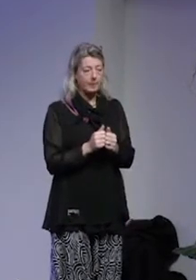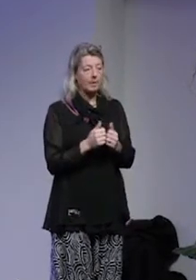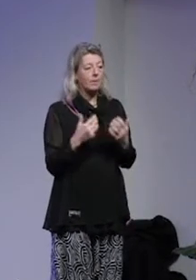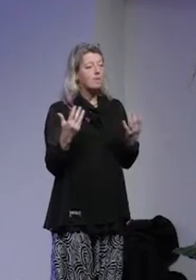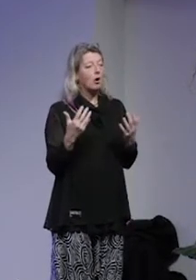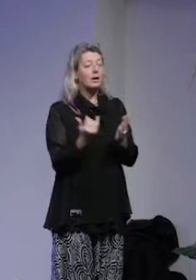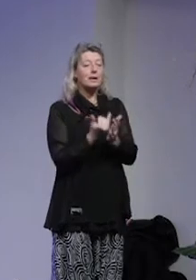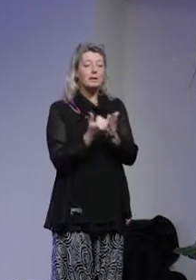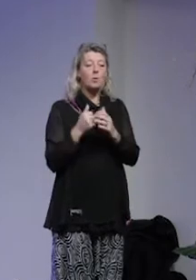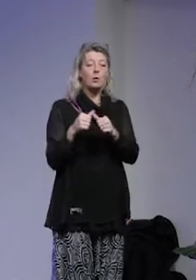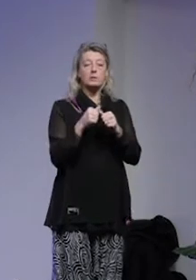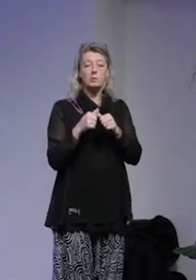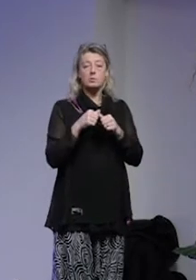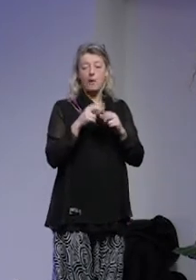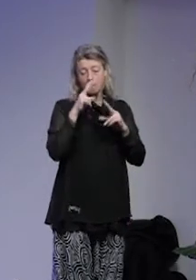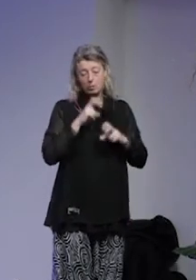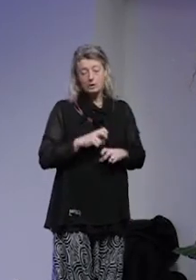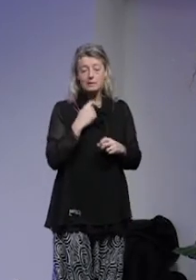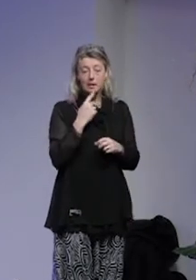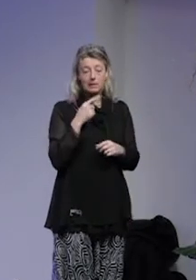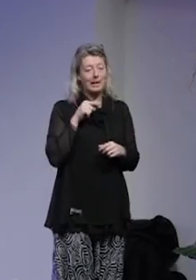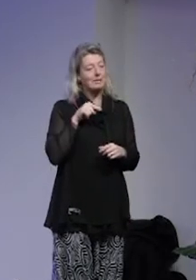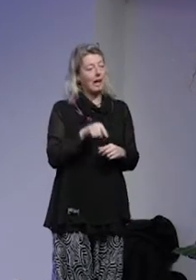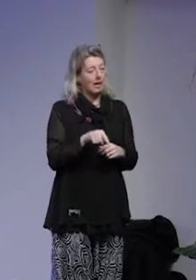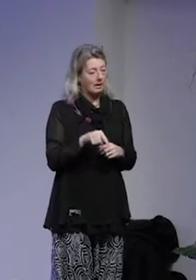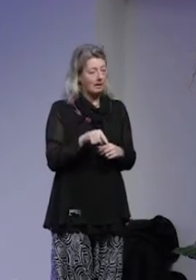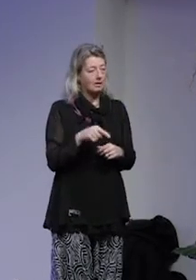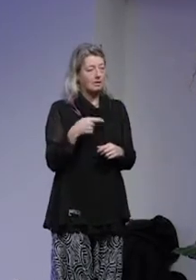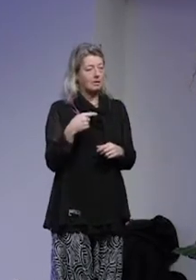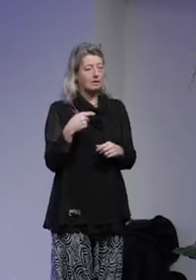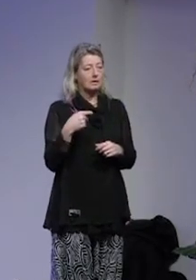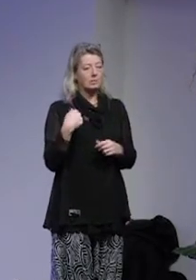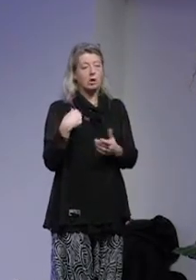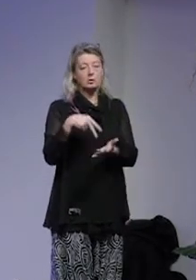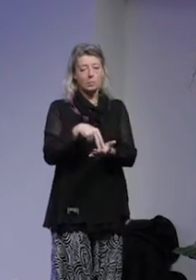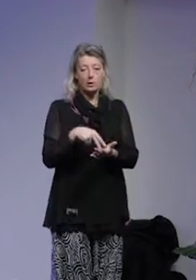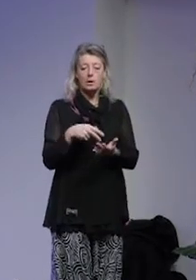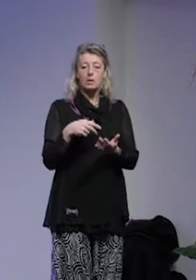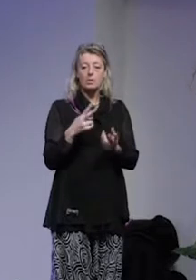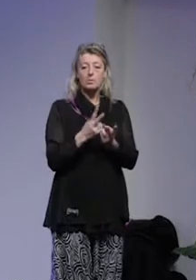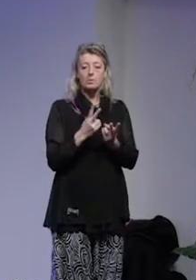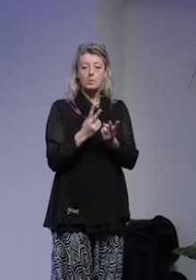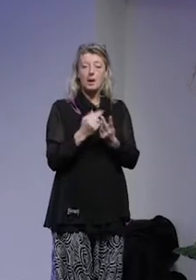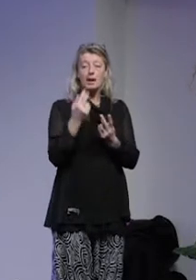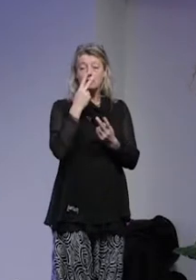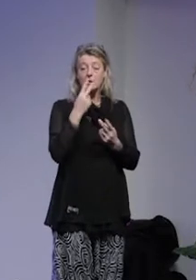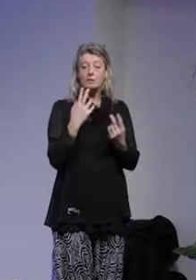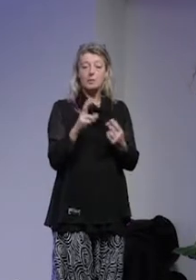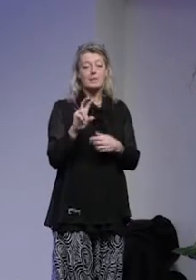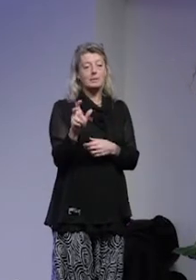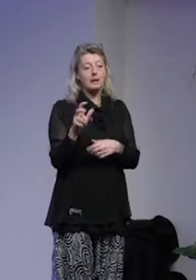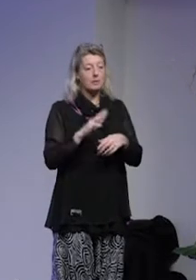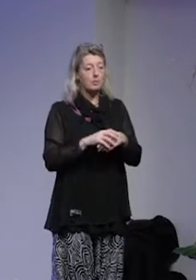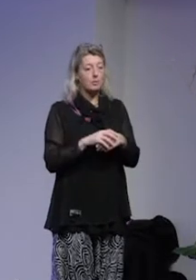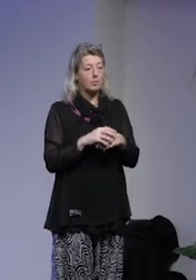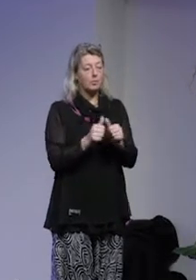vad man då inom organisationsforskningen en gång i och att det är där jag står någonstans så kan man se detta som ett tecken på